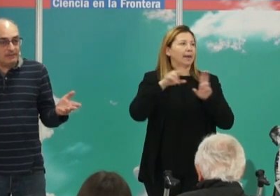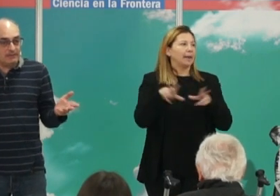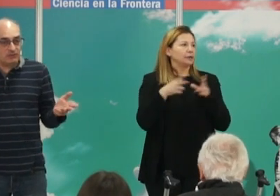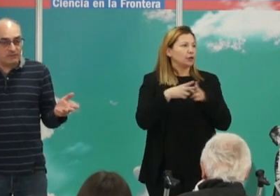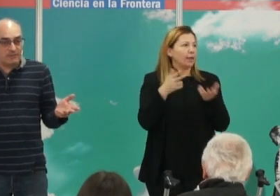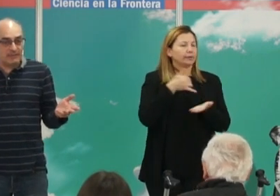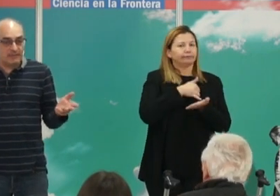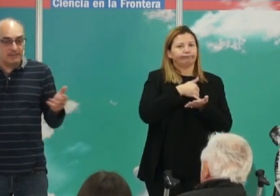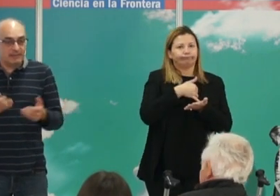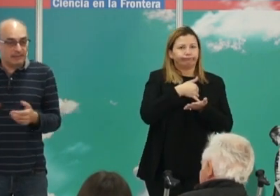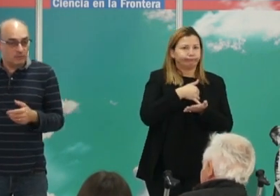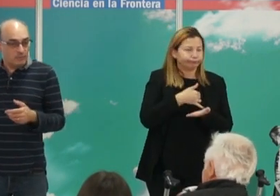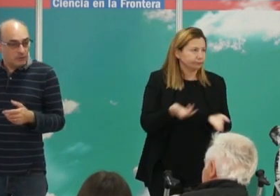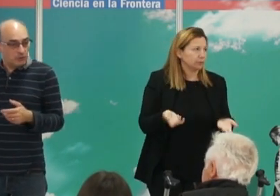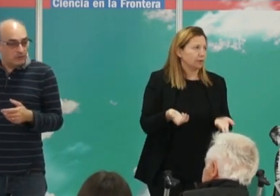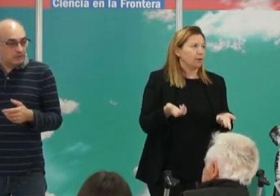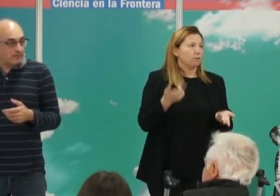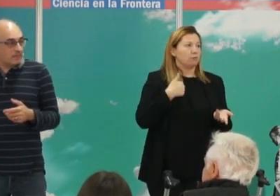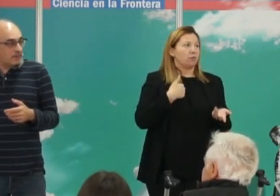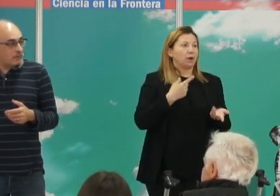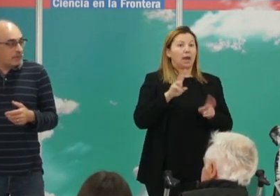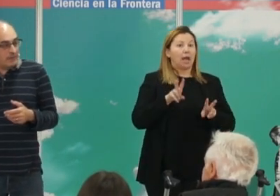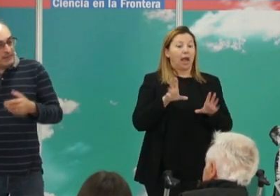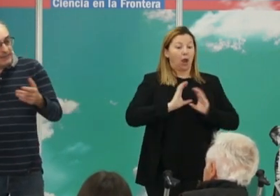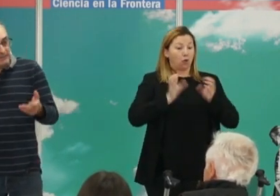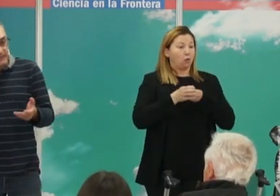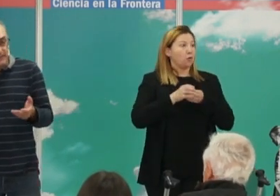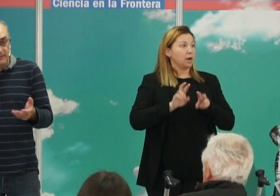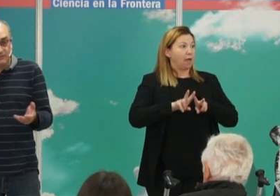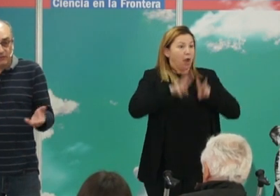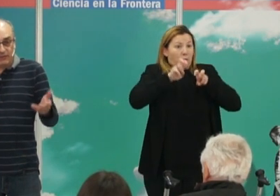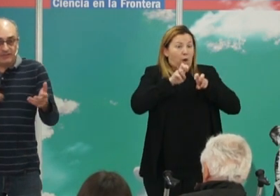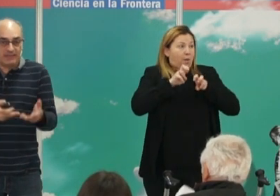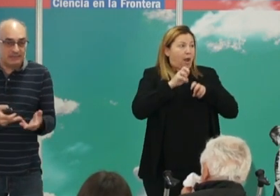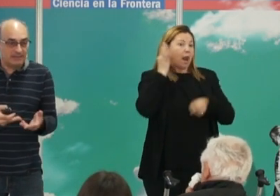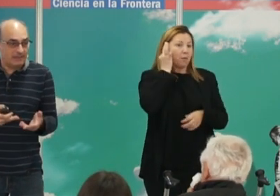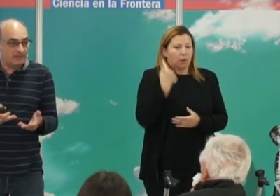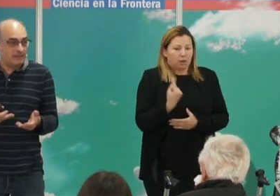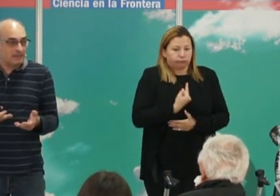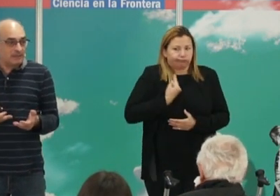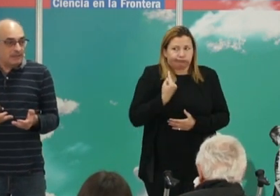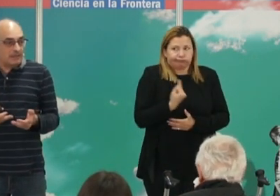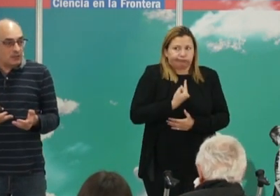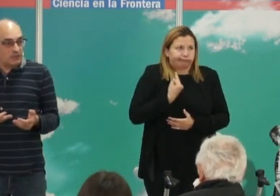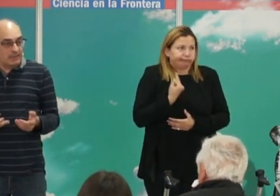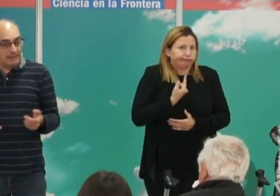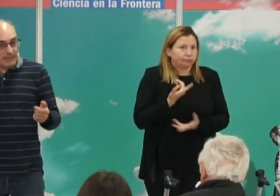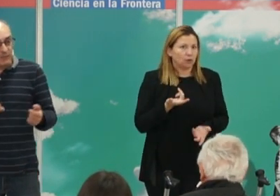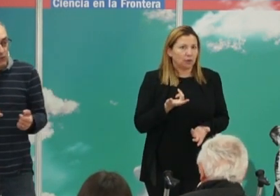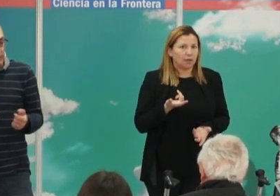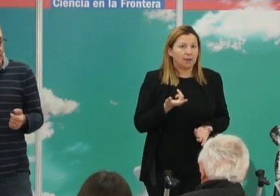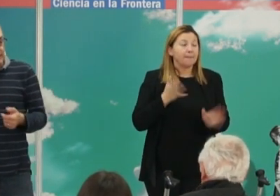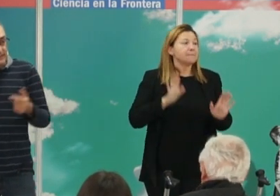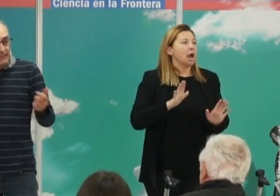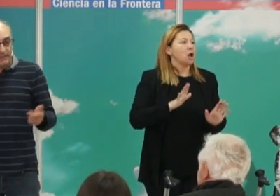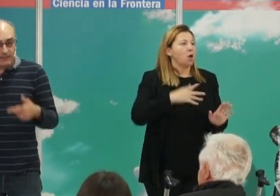nadie de su familia en el nuevo entorno. Una vez tiene descendientes, entonces queda integrada en la comunidad. En